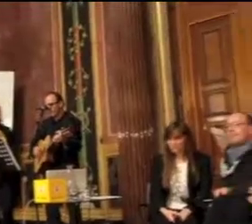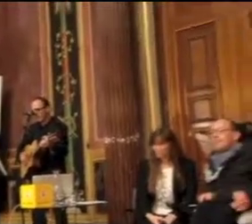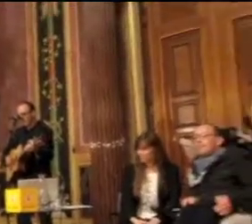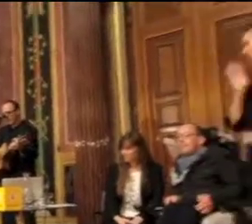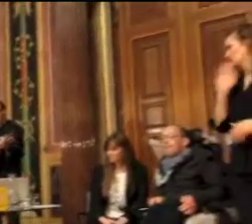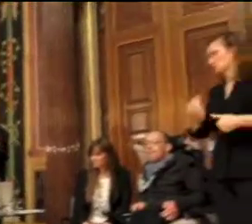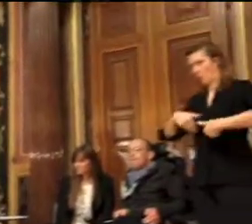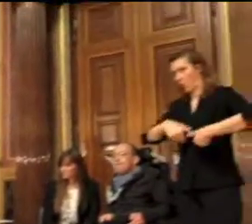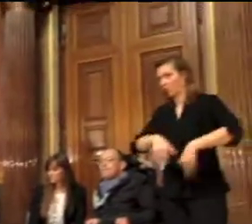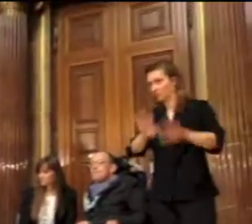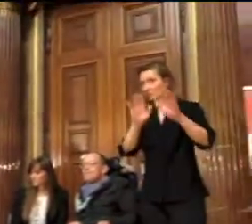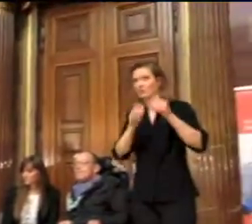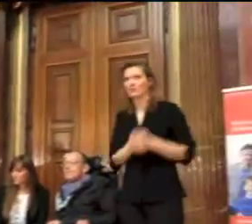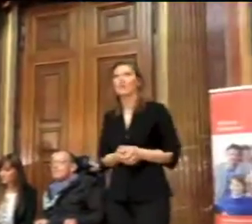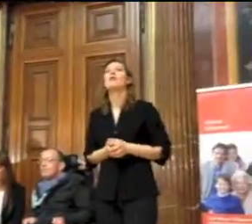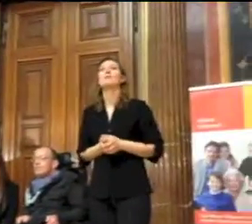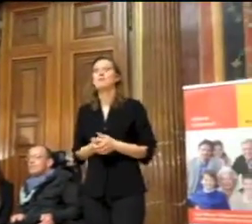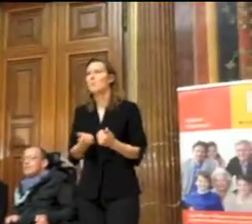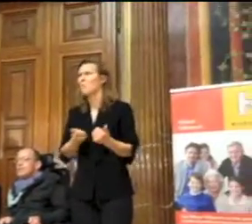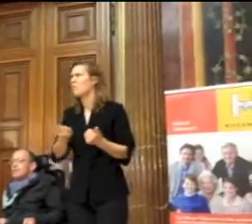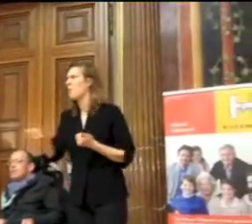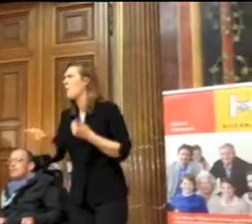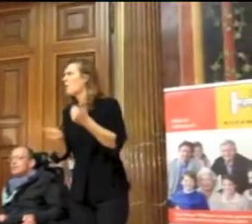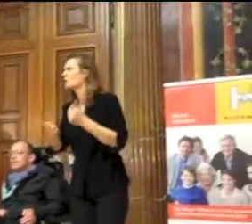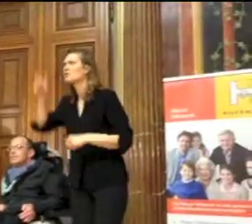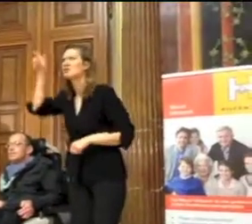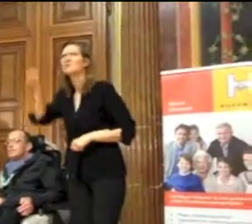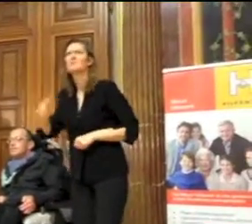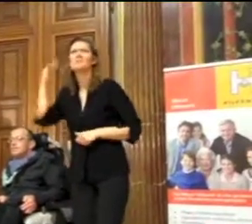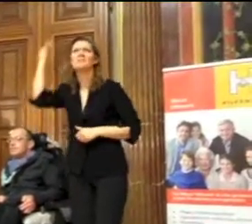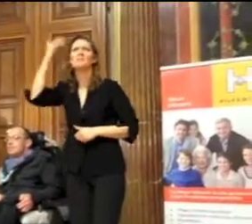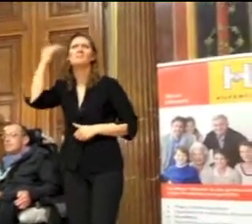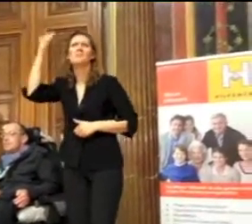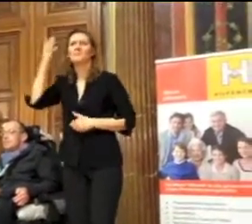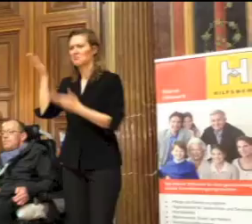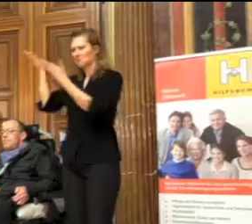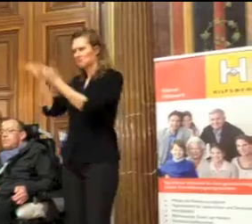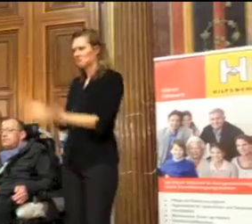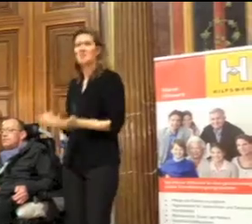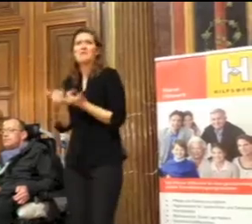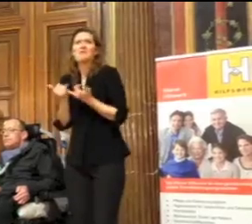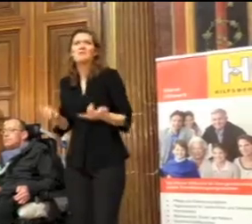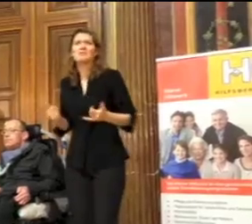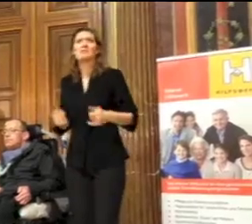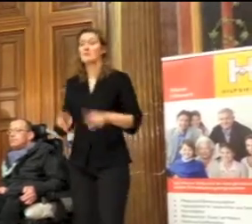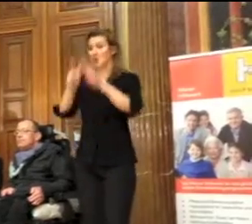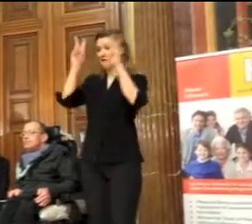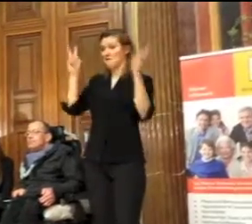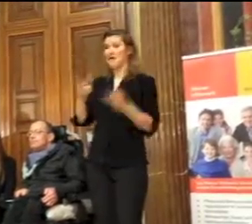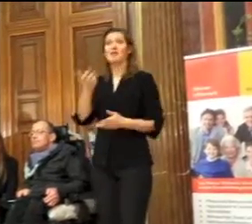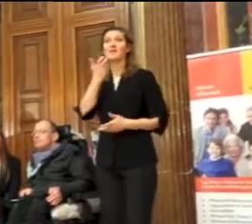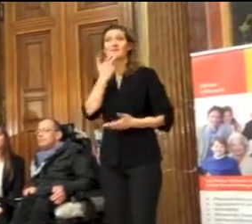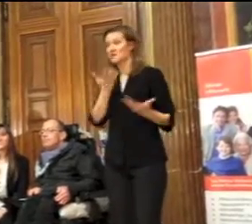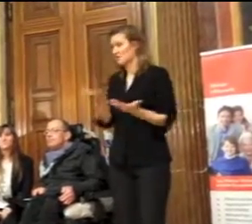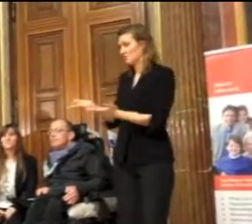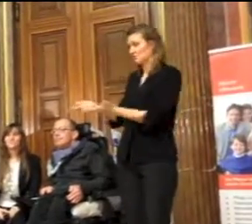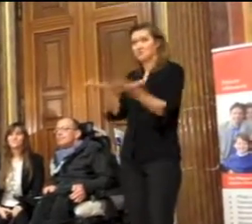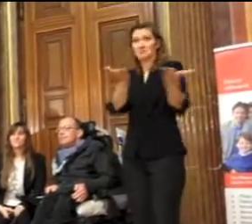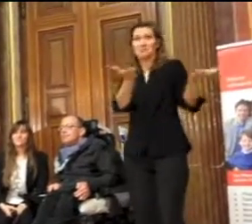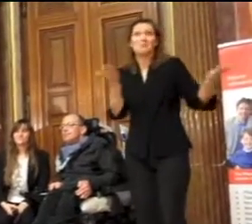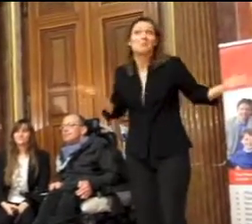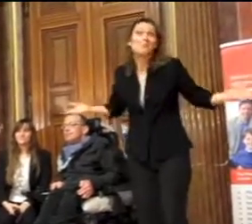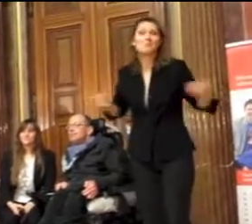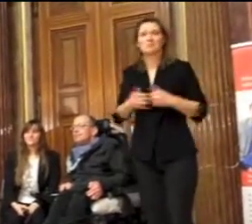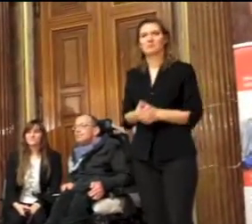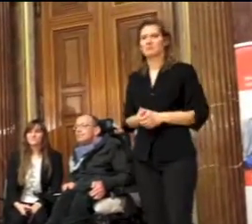gefällt. Aber was für Ticker ist ein Politiker, woher kommt er und was will er von der